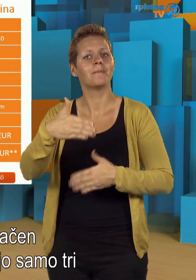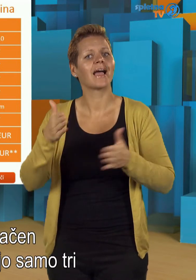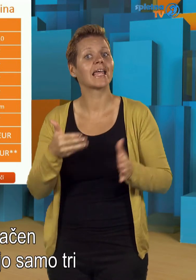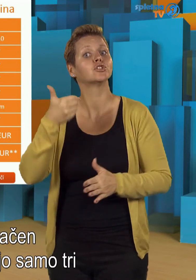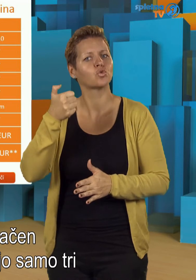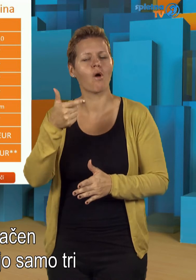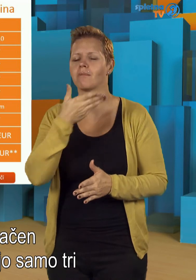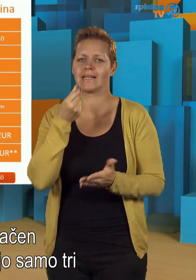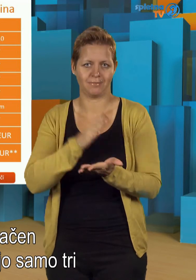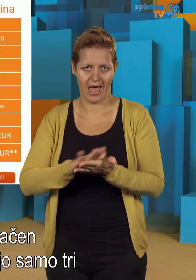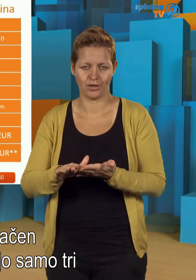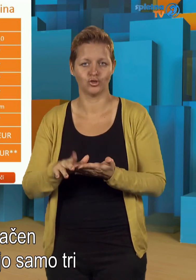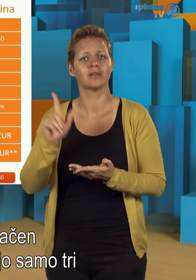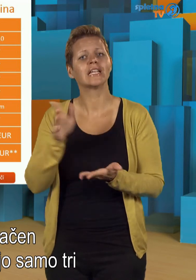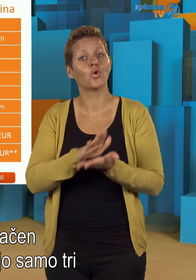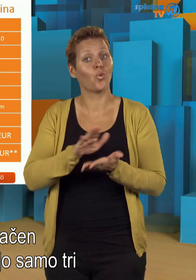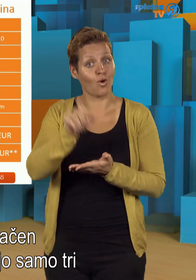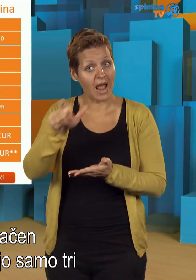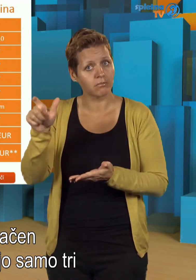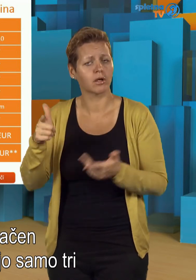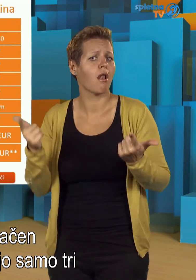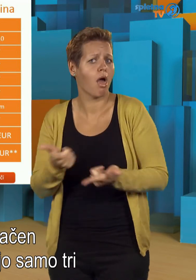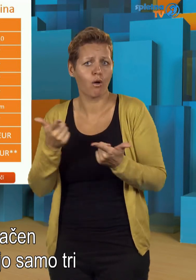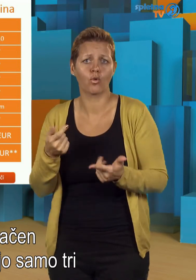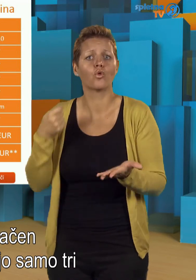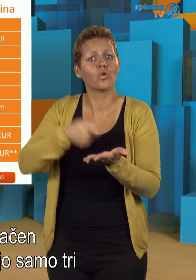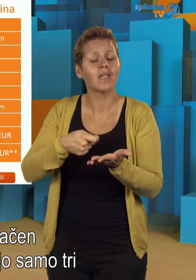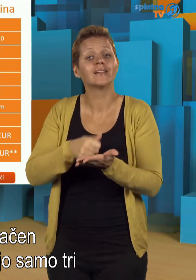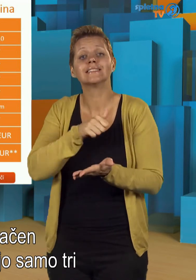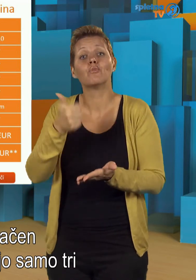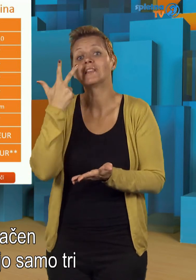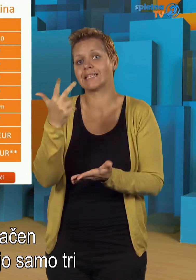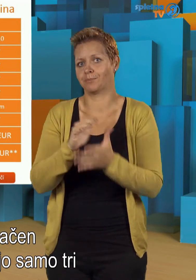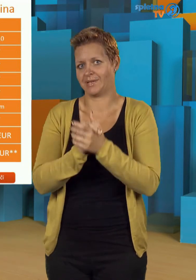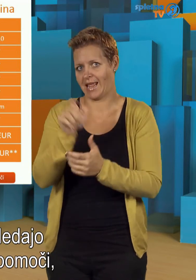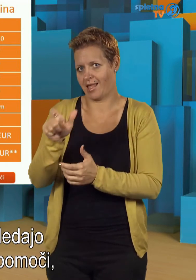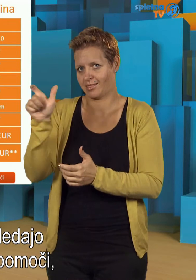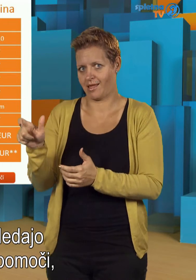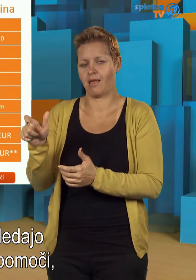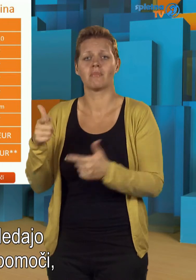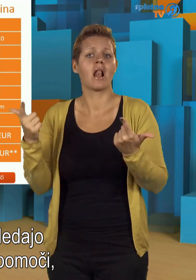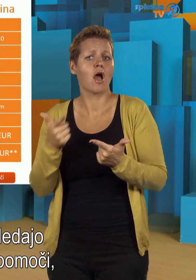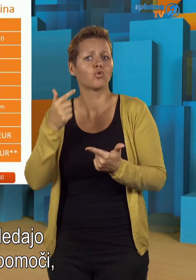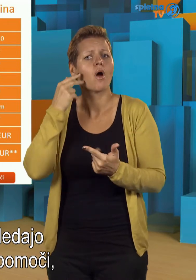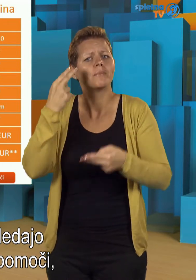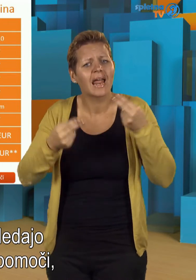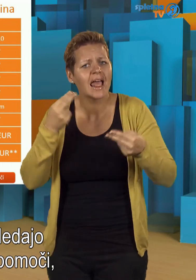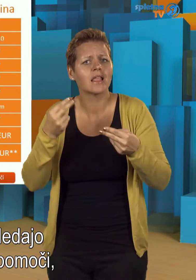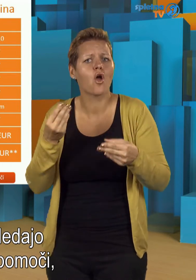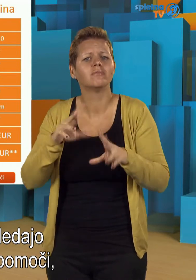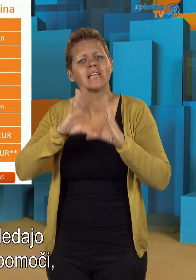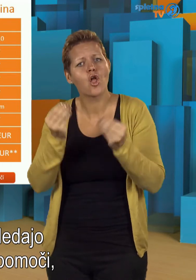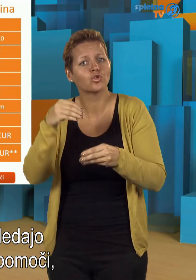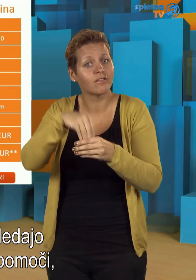Paket 100 je brezplačen in uporabniki lahko dodati samo tri prijatelje. Lahko pregledajo celotno vsebino